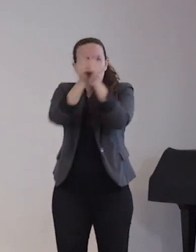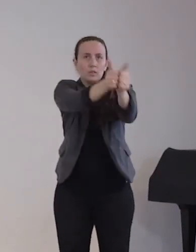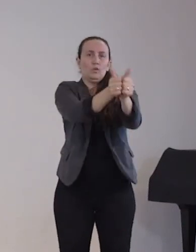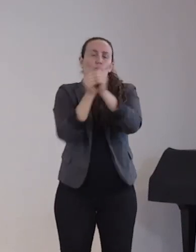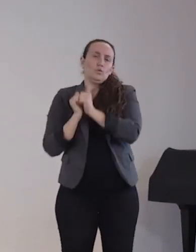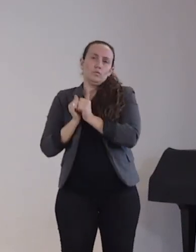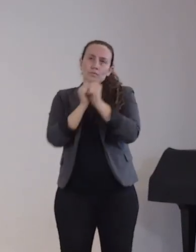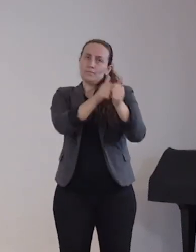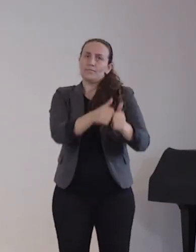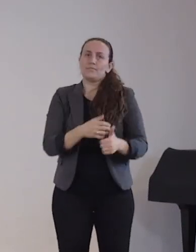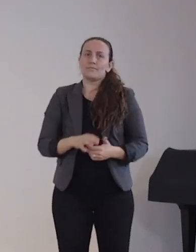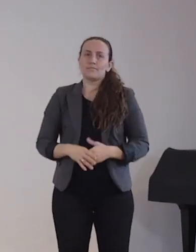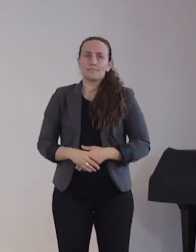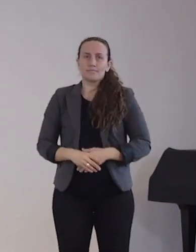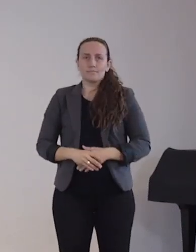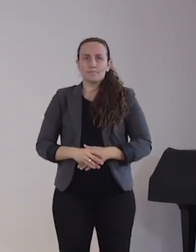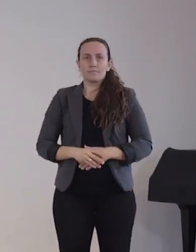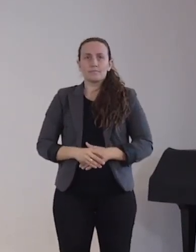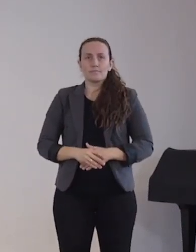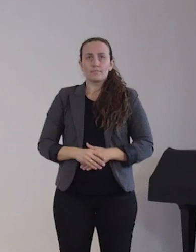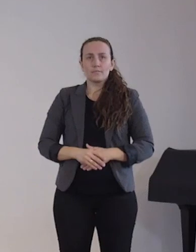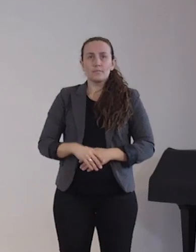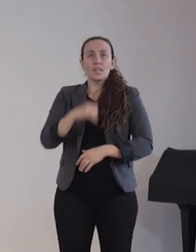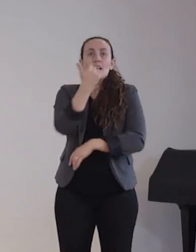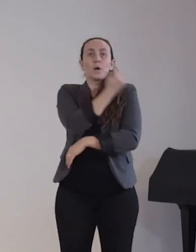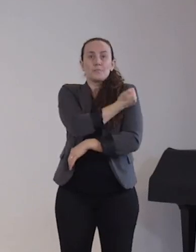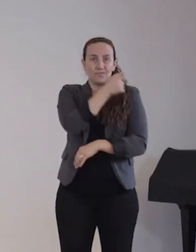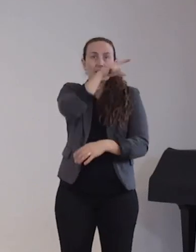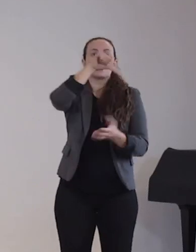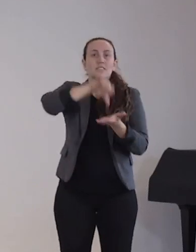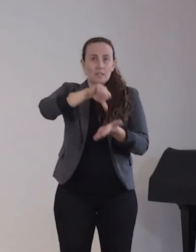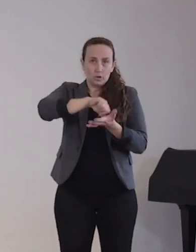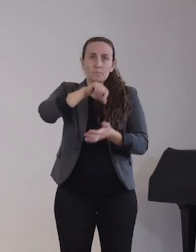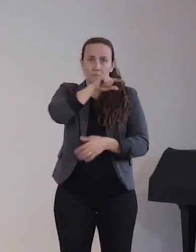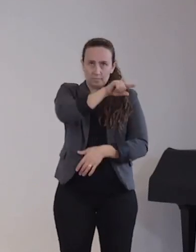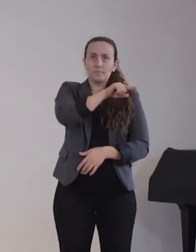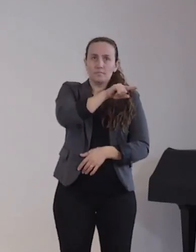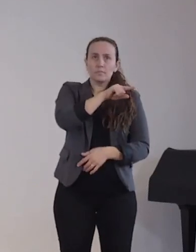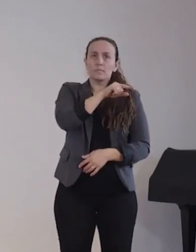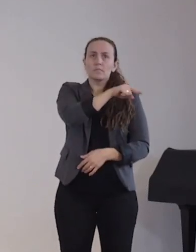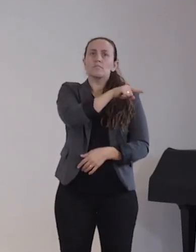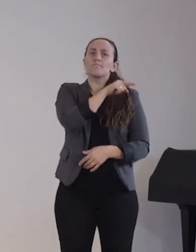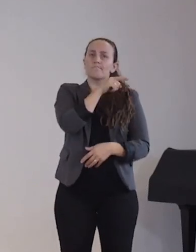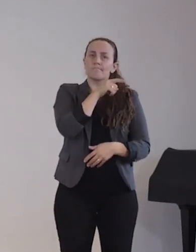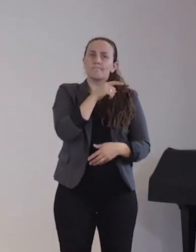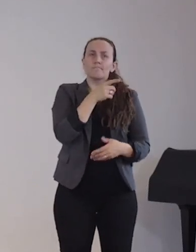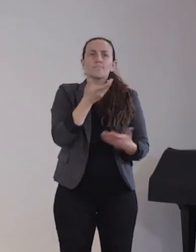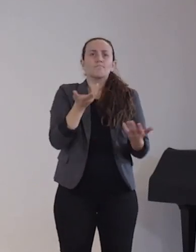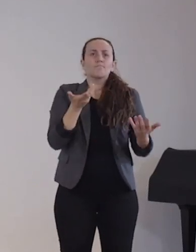100% ausgerüstet, dass man mit einem Blindenleibweg ganz einfach die Wege finden kann.